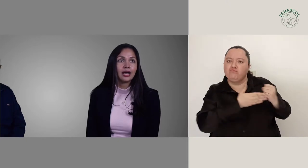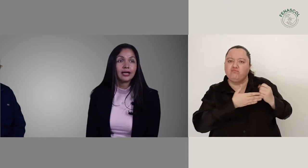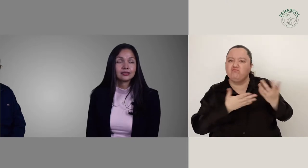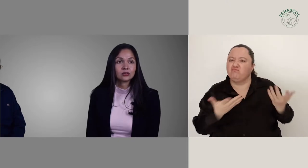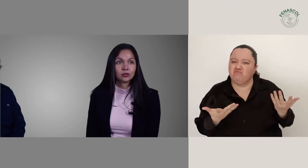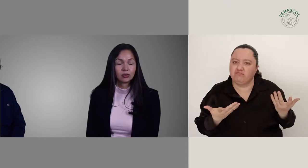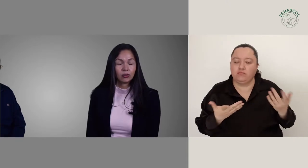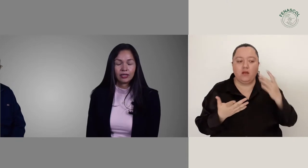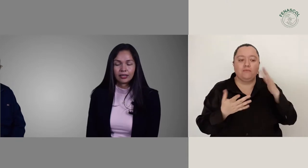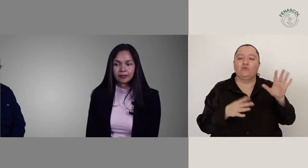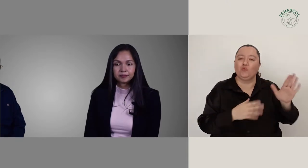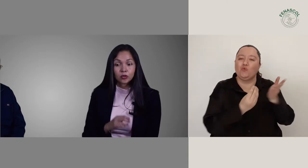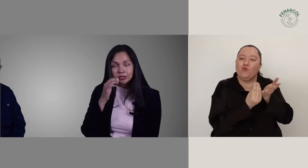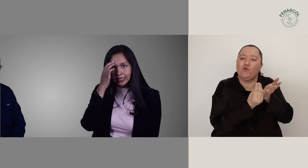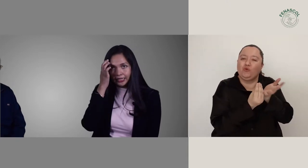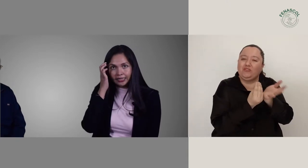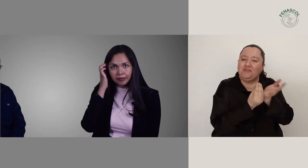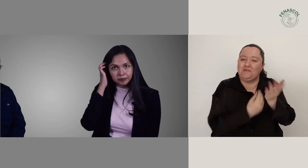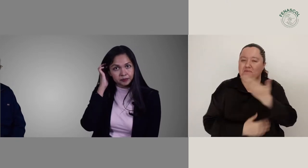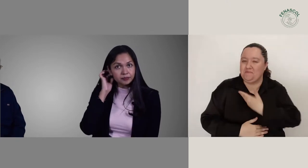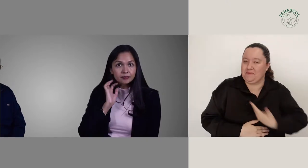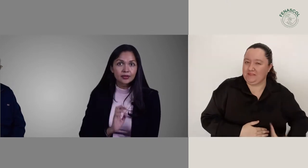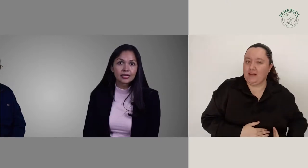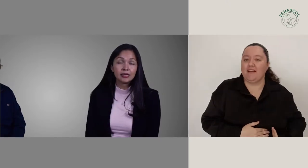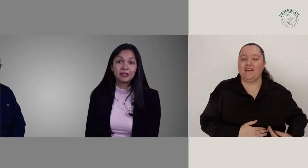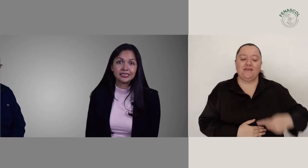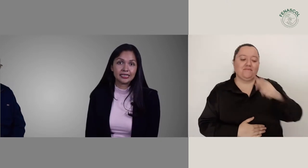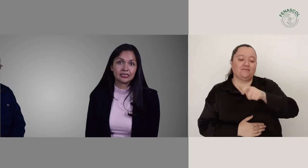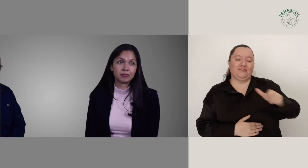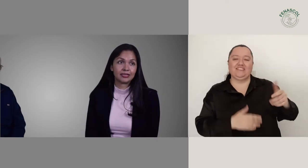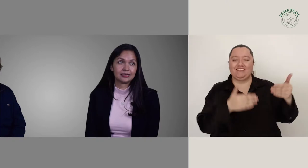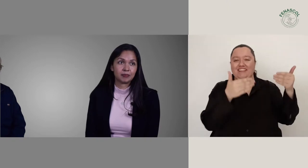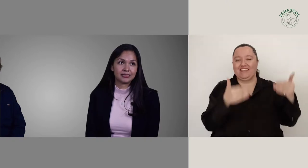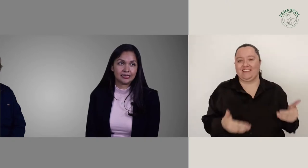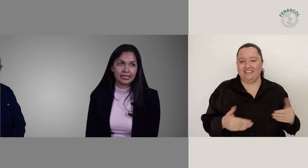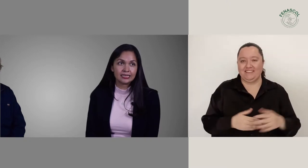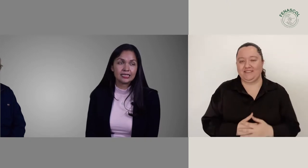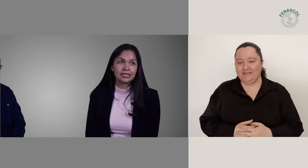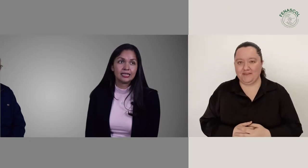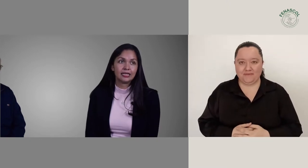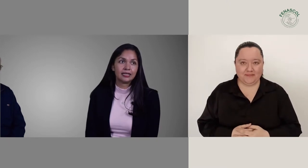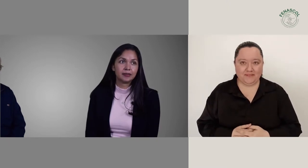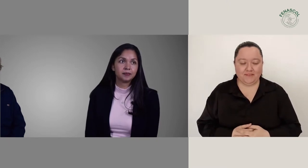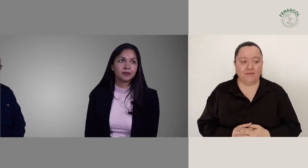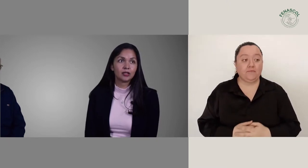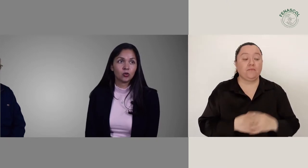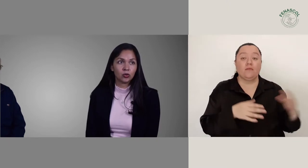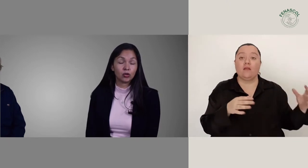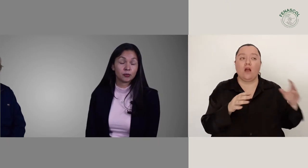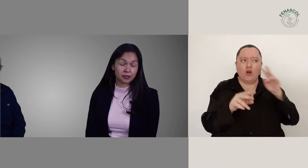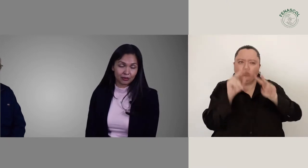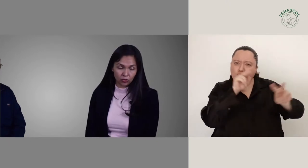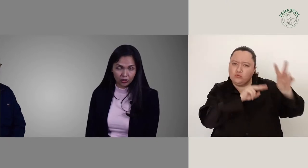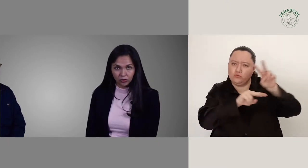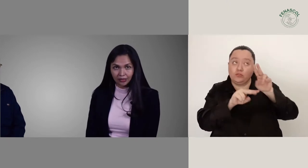Consejería de Presidencia para Discapacidad, con el Observatorio Nacional de